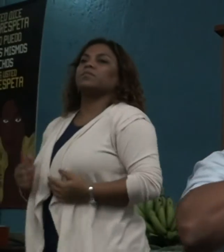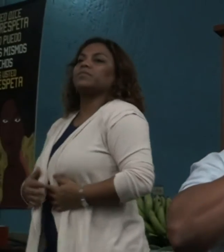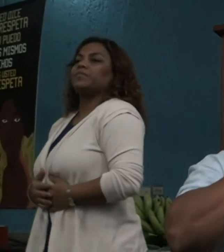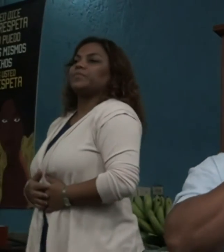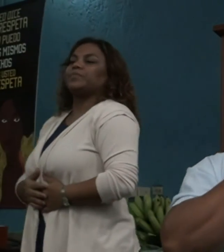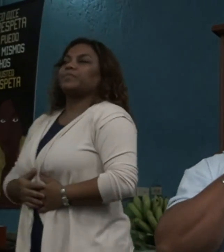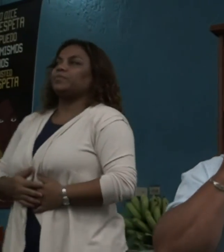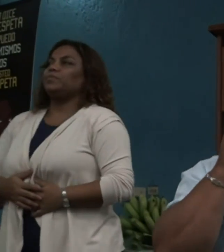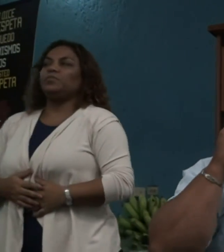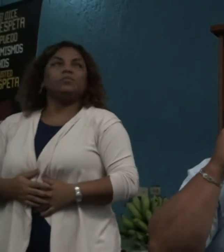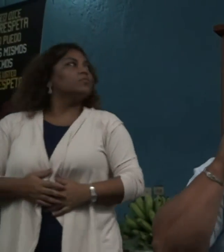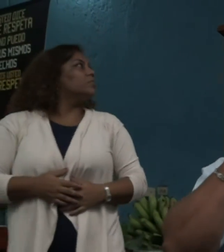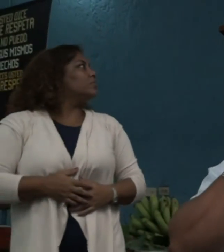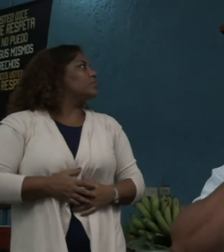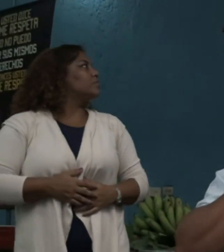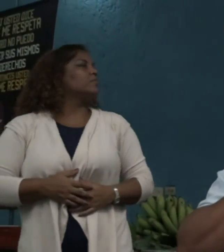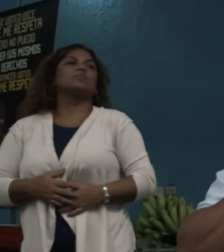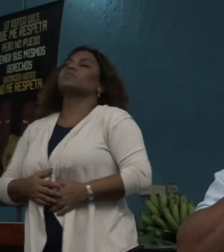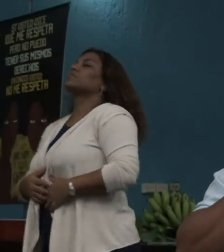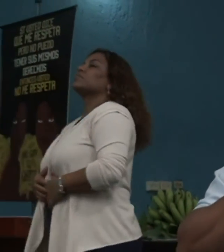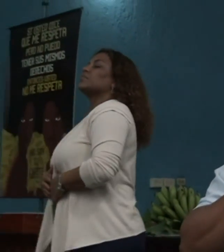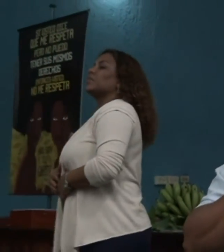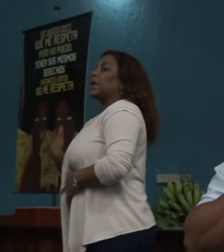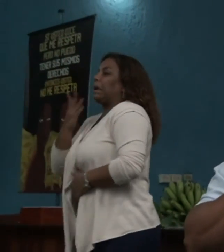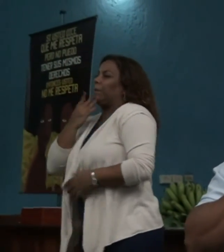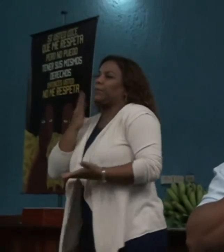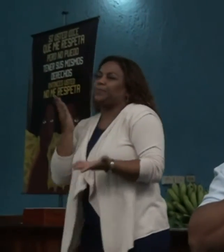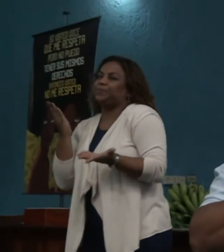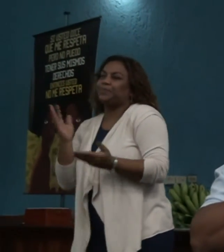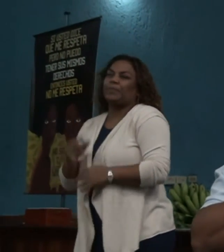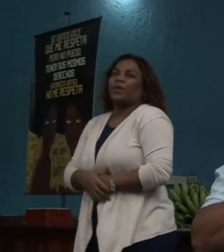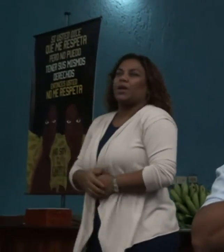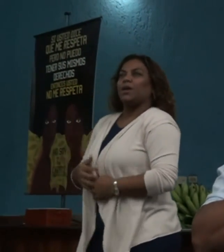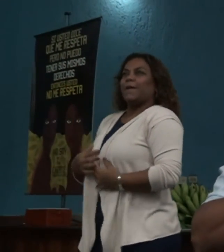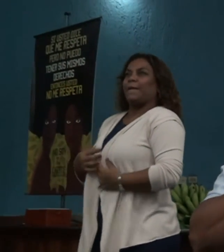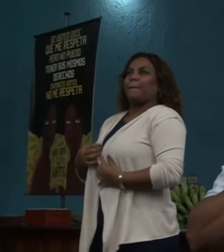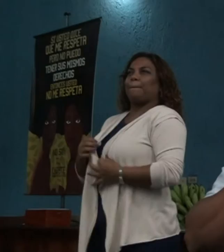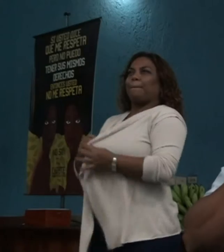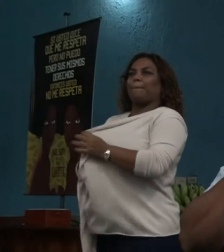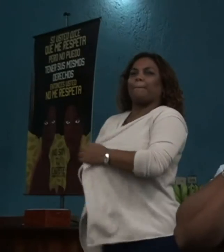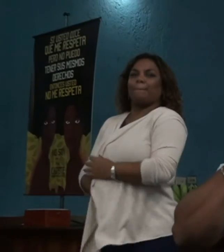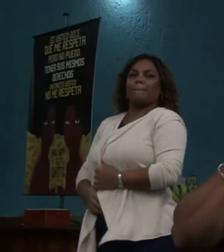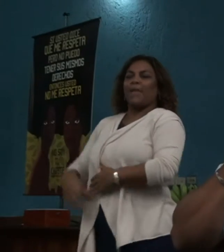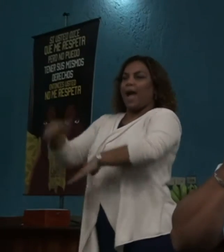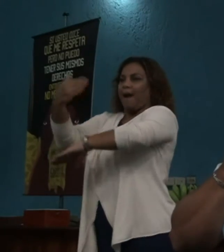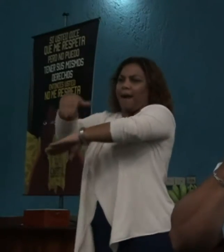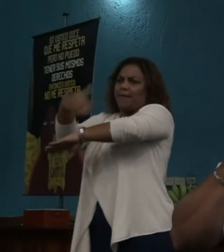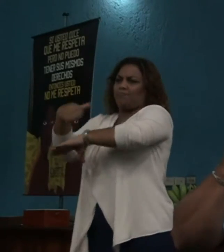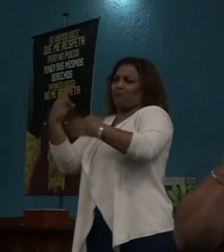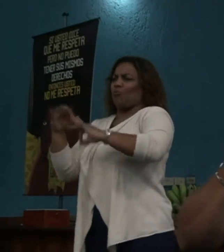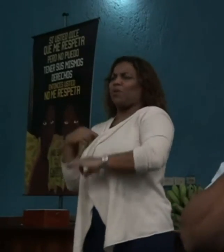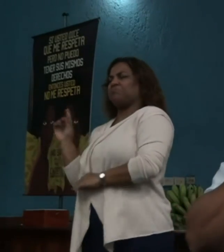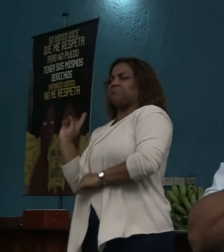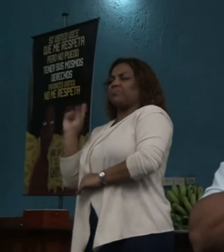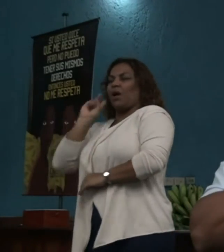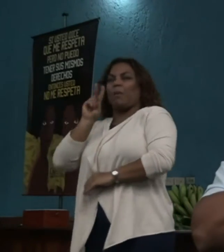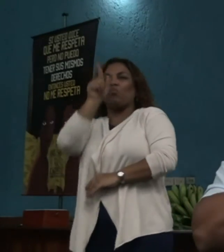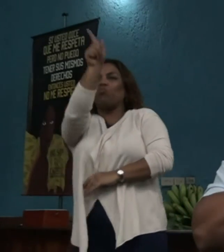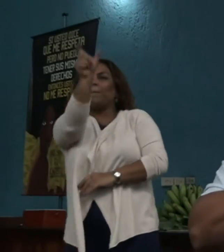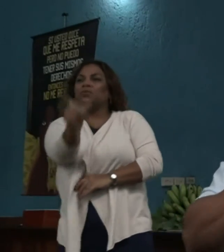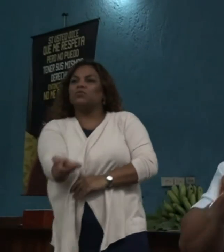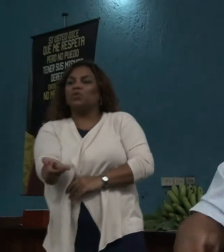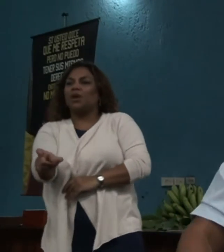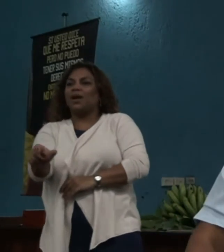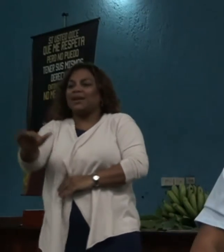Allí, como normalmente en la calle, nos referimos a una persona con